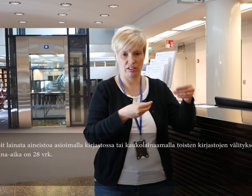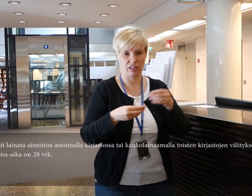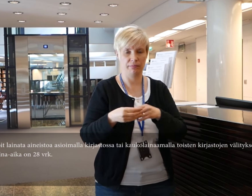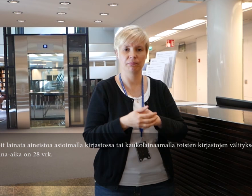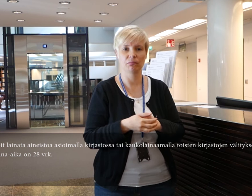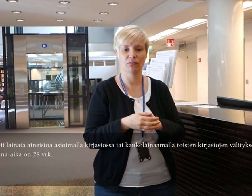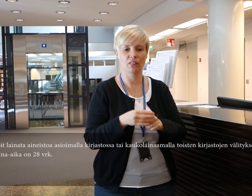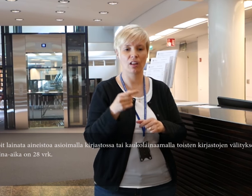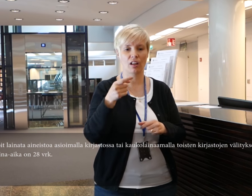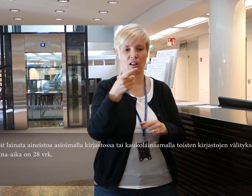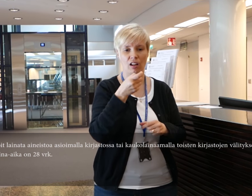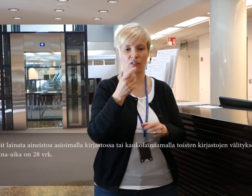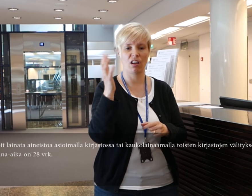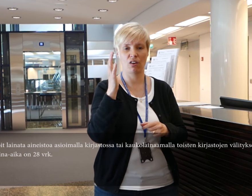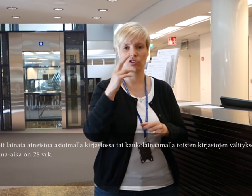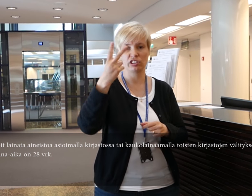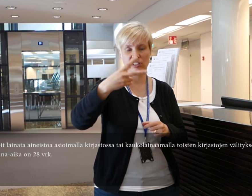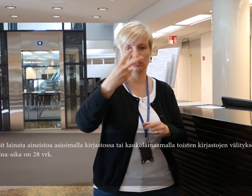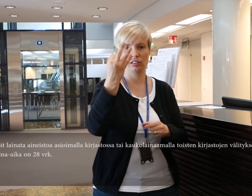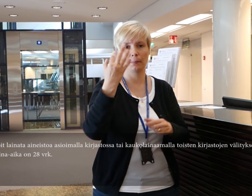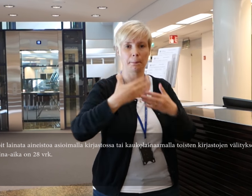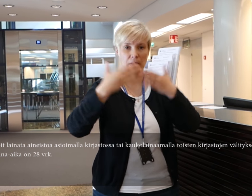Laina-aika on 28 vuorokautta.